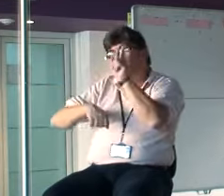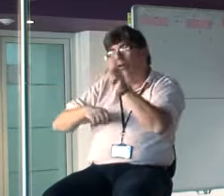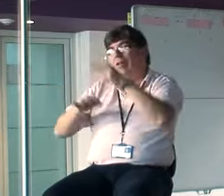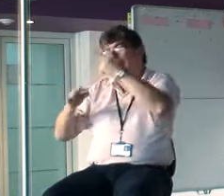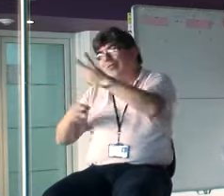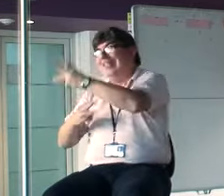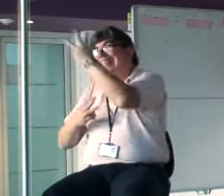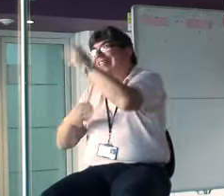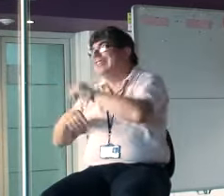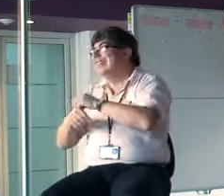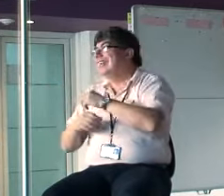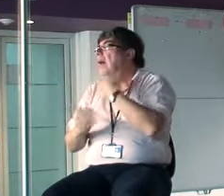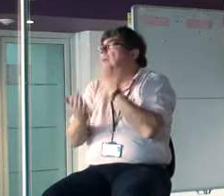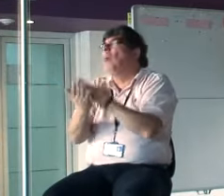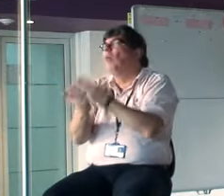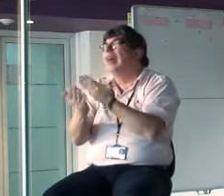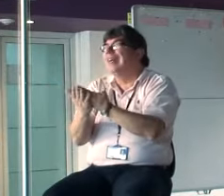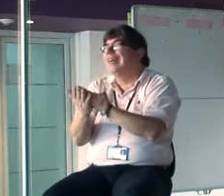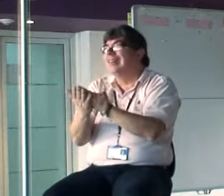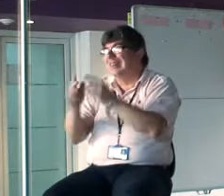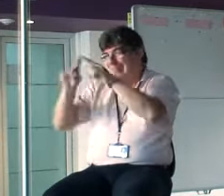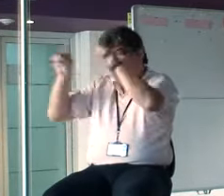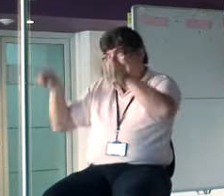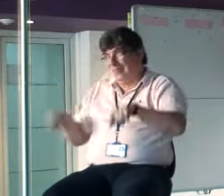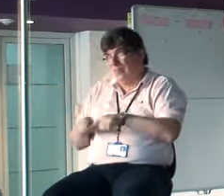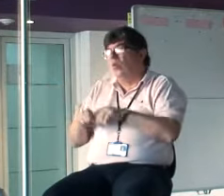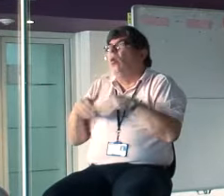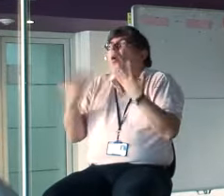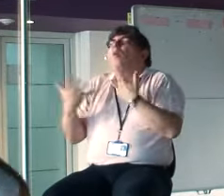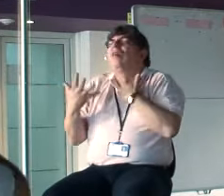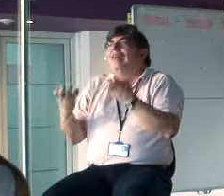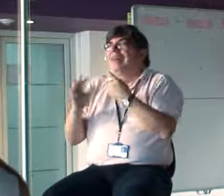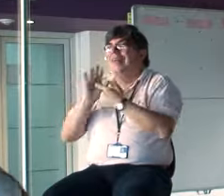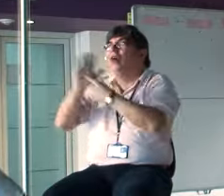La propuesta estética, es decir, ¿cómo quieren que se vea el corto?